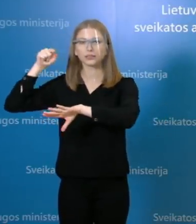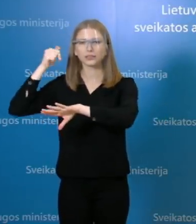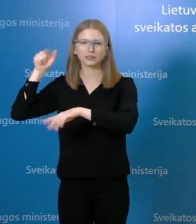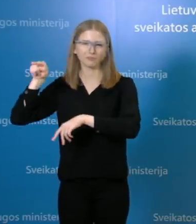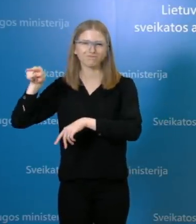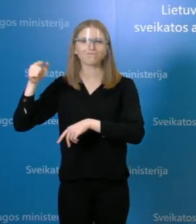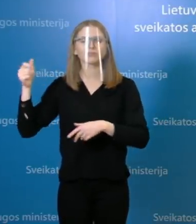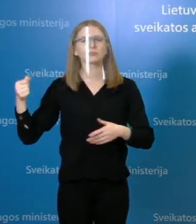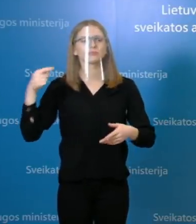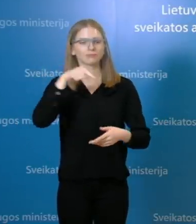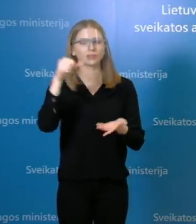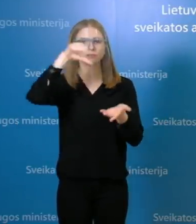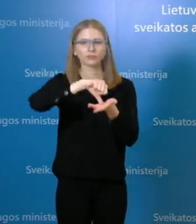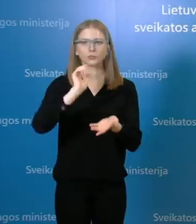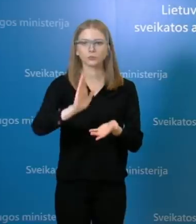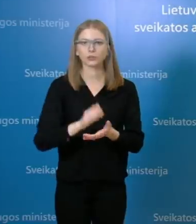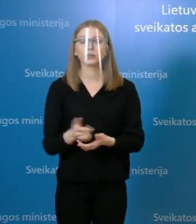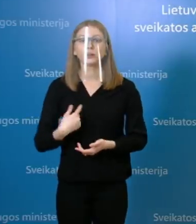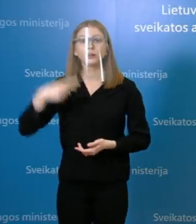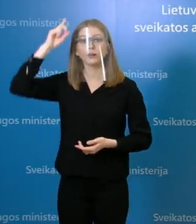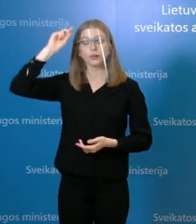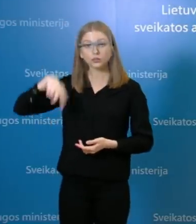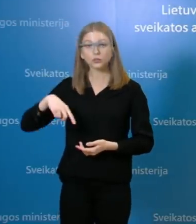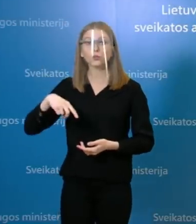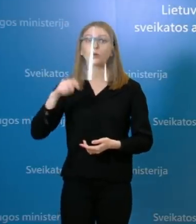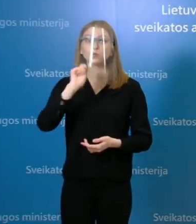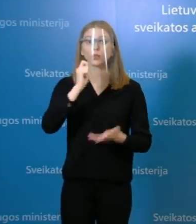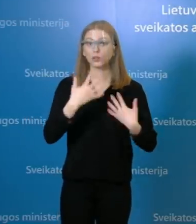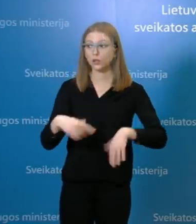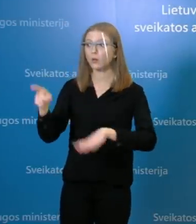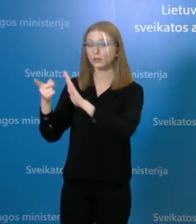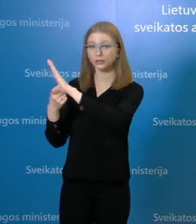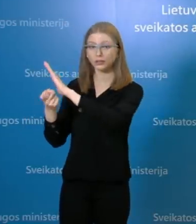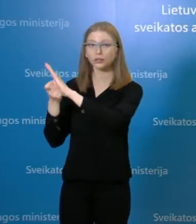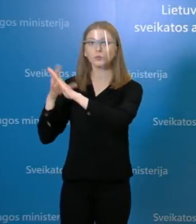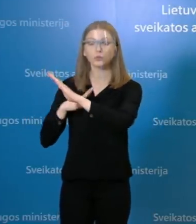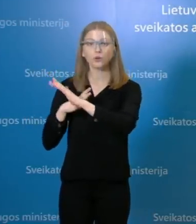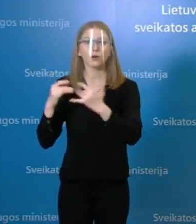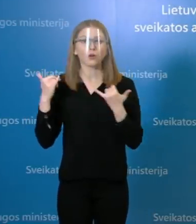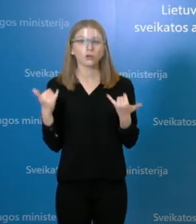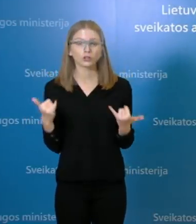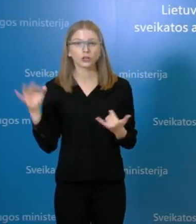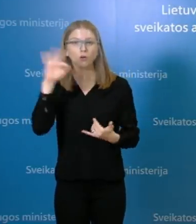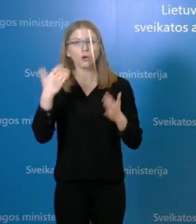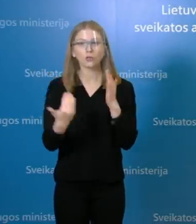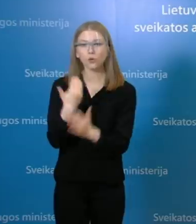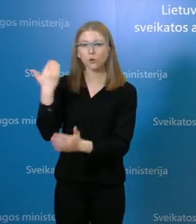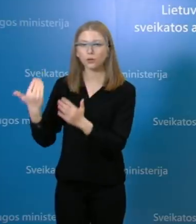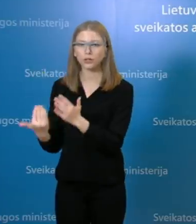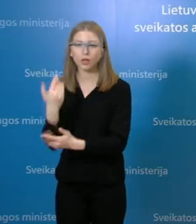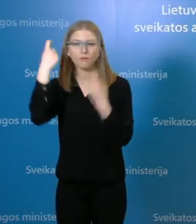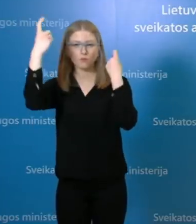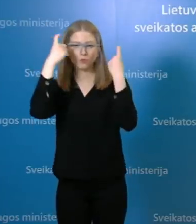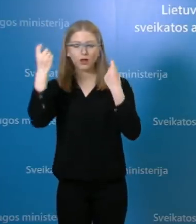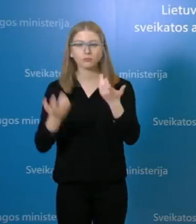ir daugumai iš jūsų jau kiek žinau, jau bendravote. Tai, na, o šiandien pasisakys apie aktualijas, pristatysiu naujausią